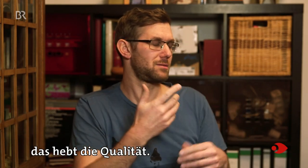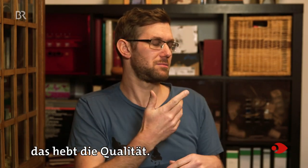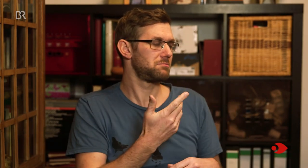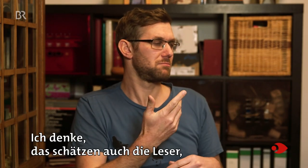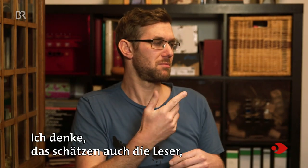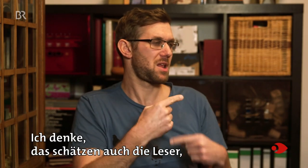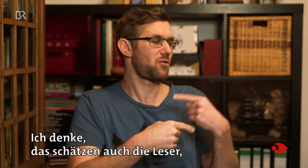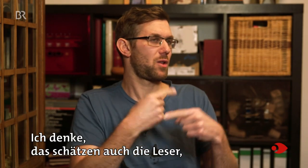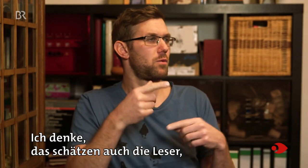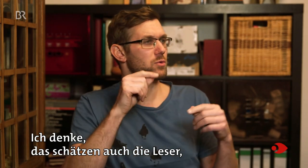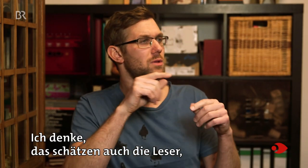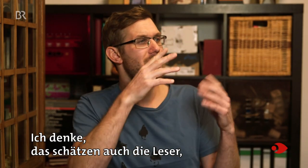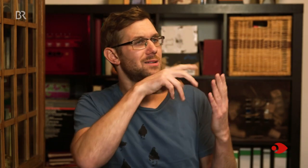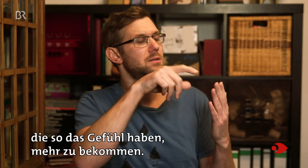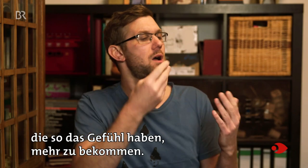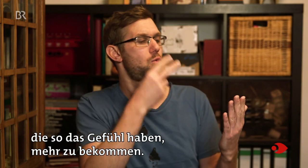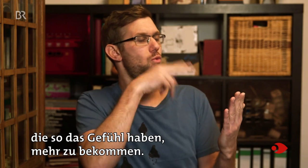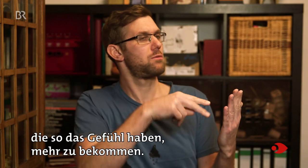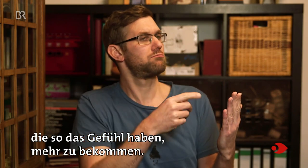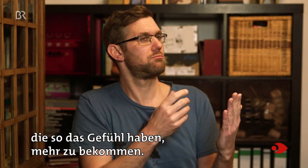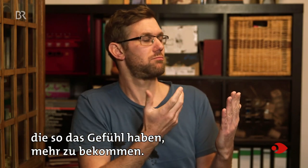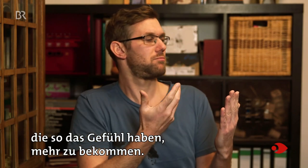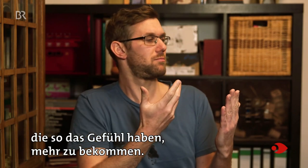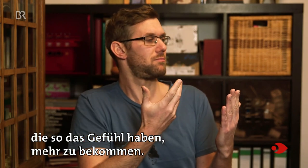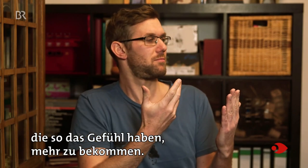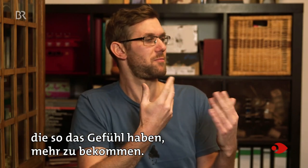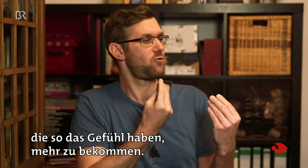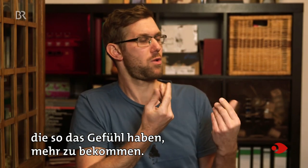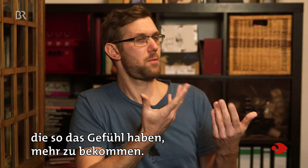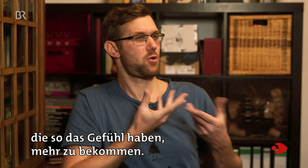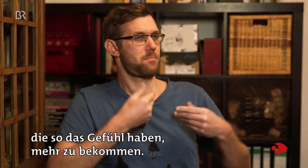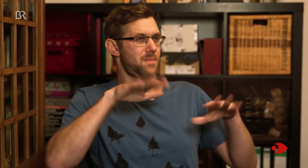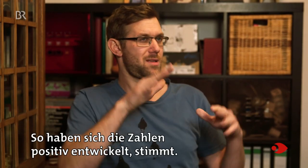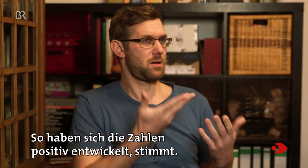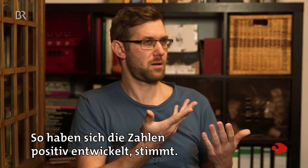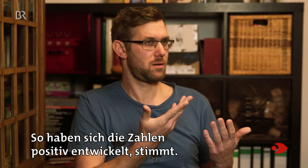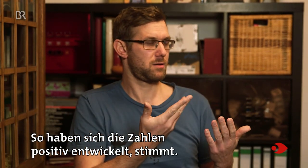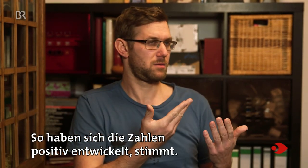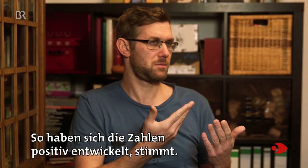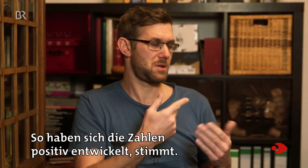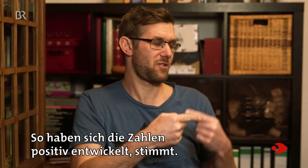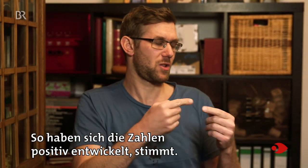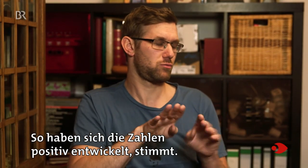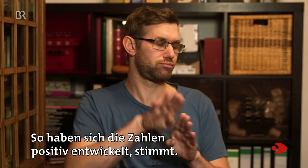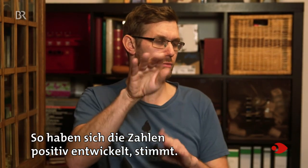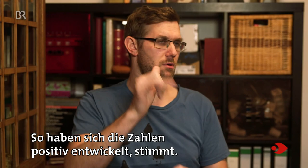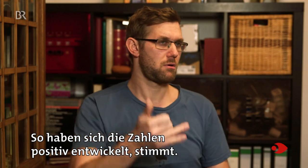Ich denke, das schätzen auch die Leser, die so das Gefühl haben, mehr zu bekommen. So haben sich die Zahlen positiv entwickelt. Stimmt.